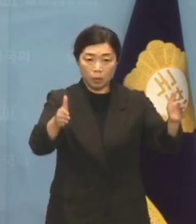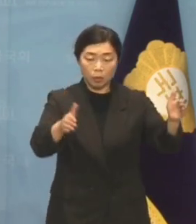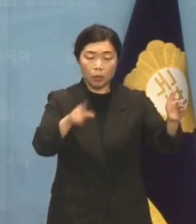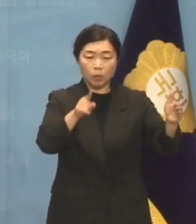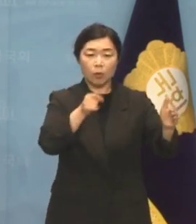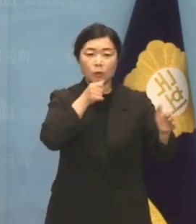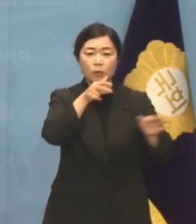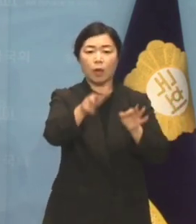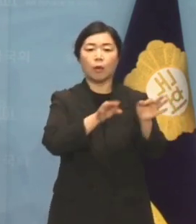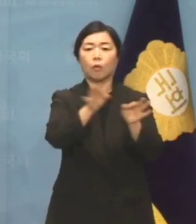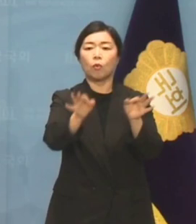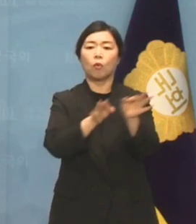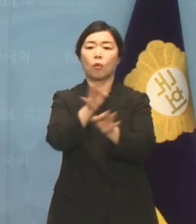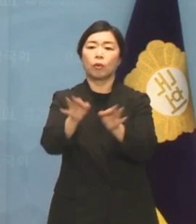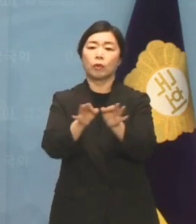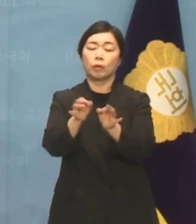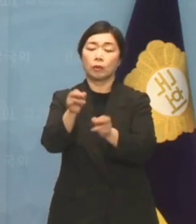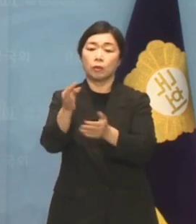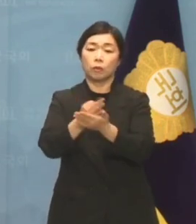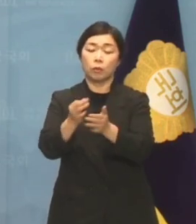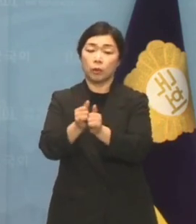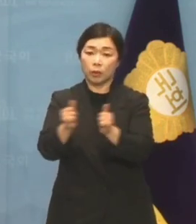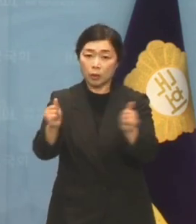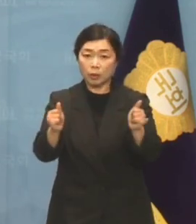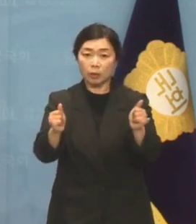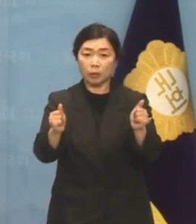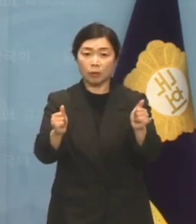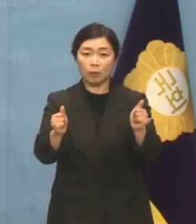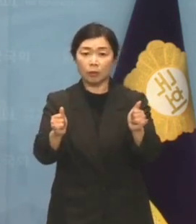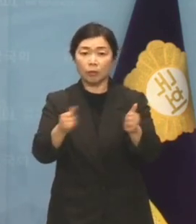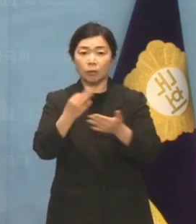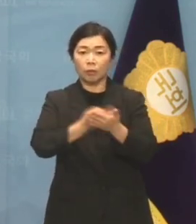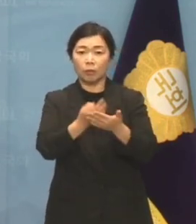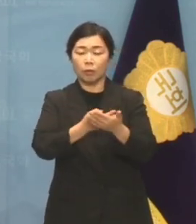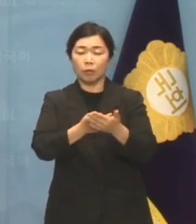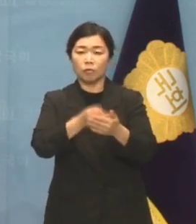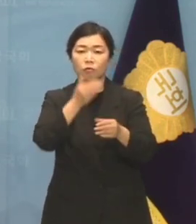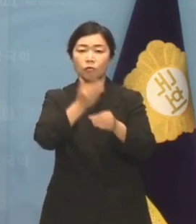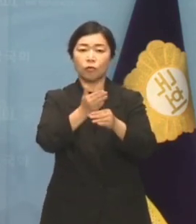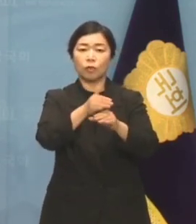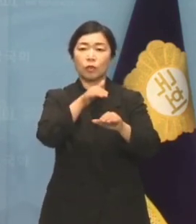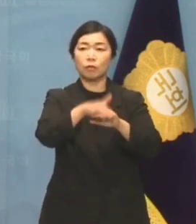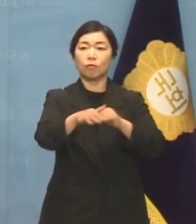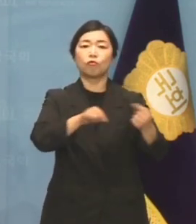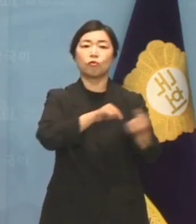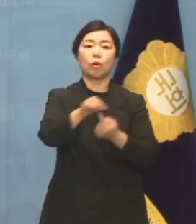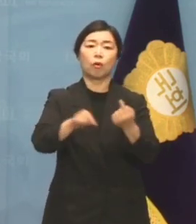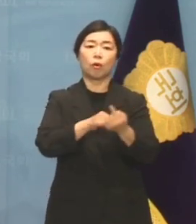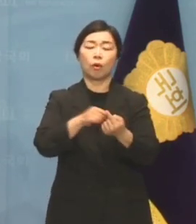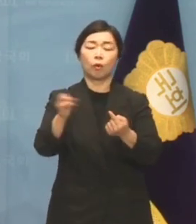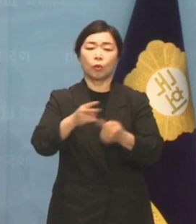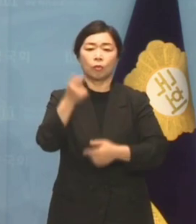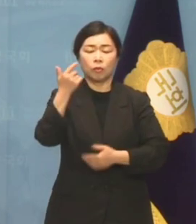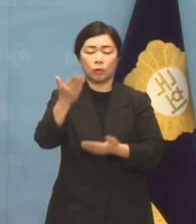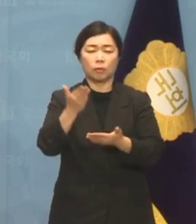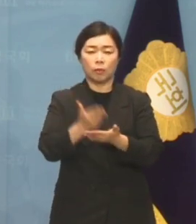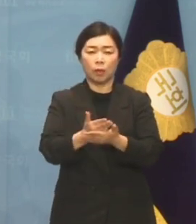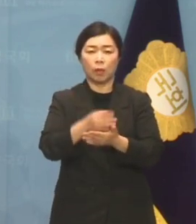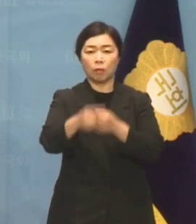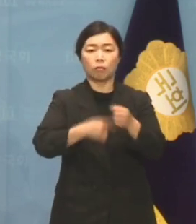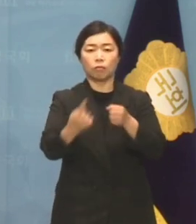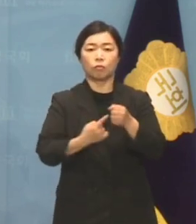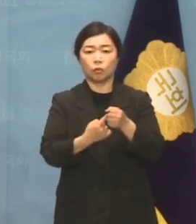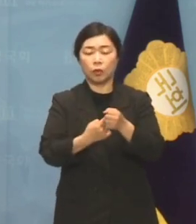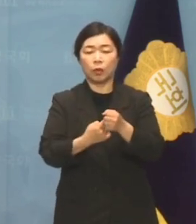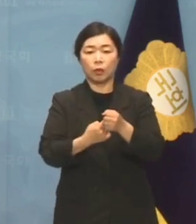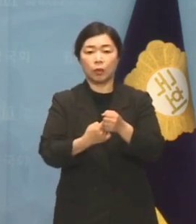시작해 이념에 매물된 묻지마식 탈원전 현재의 북핵위기를 초래한 짝사랑